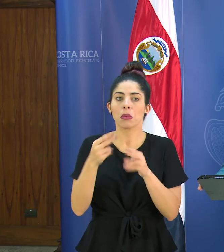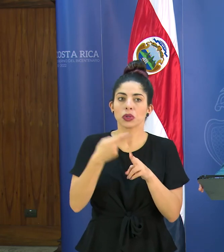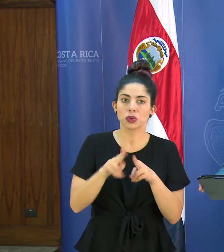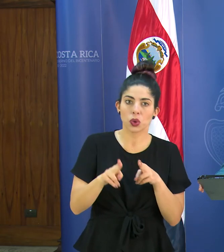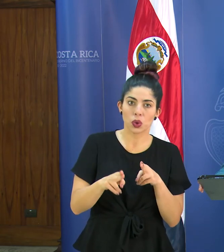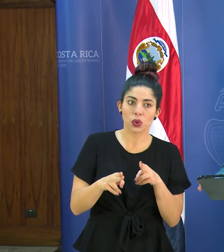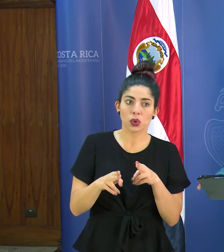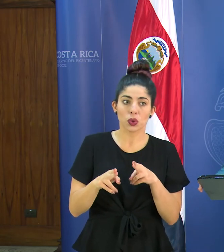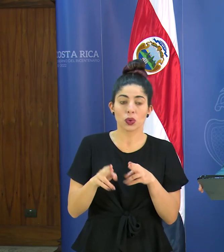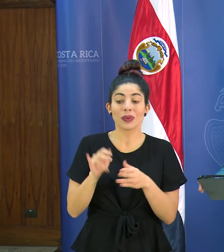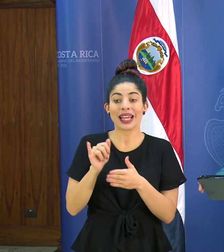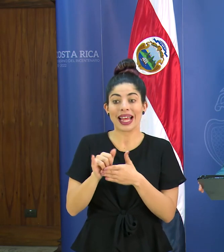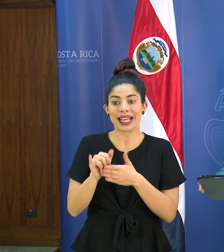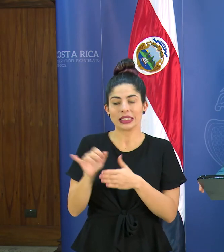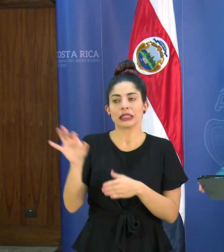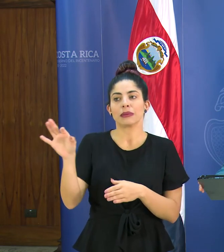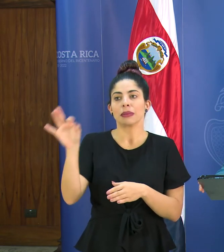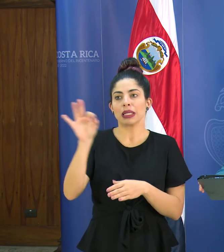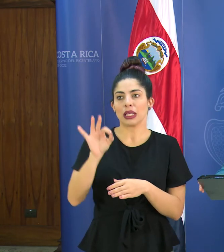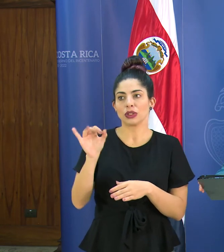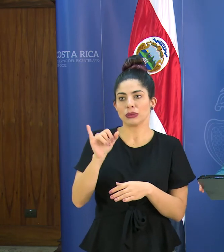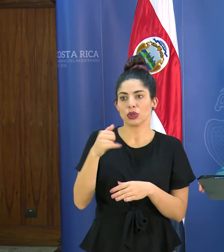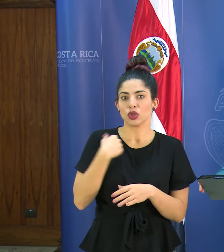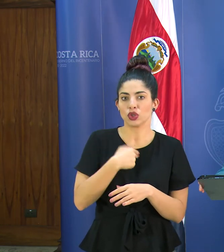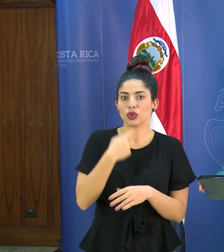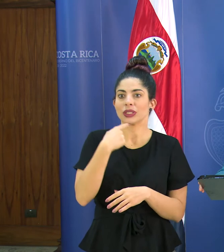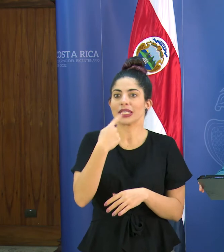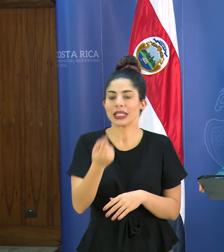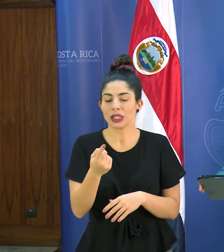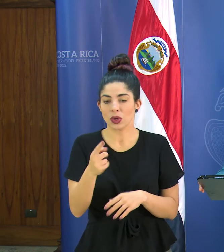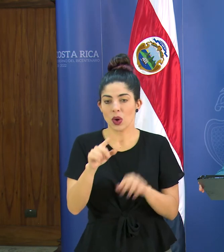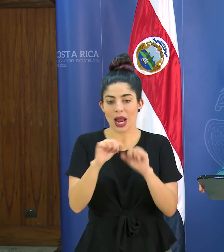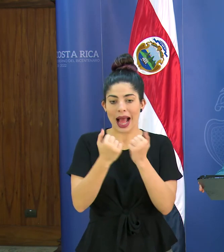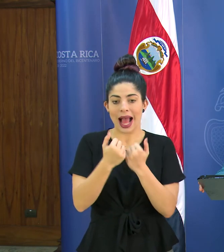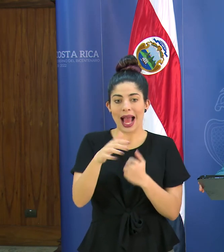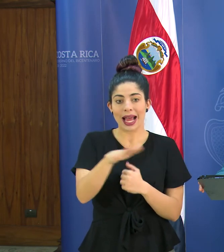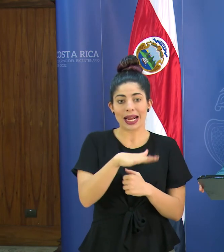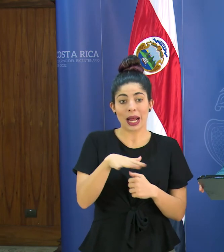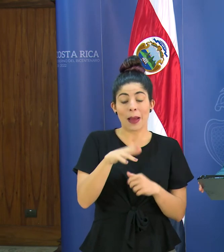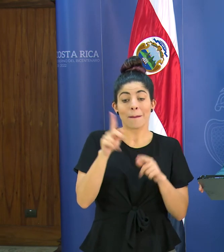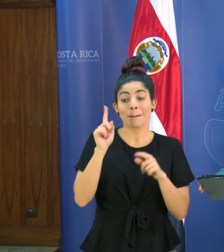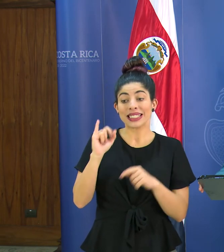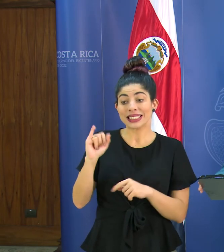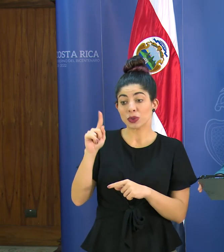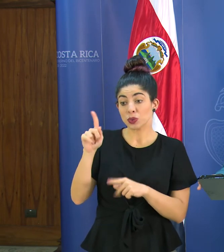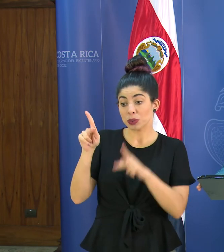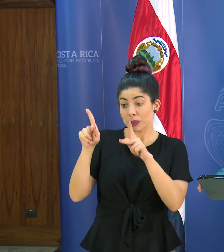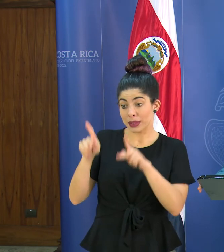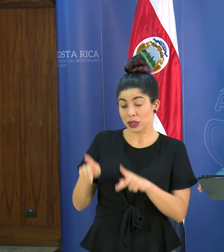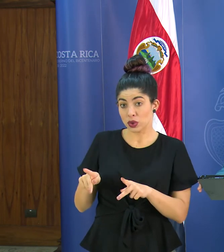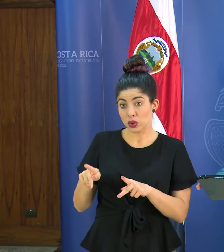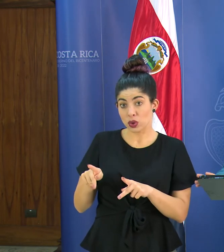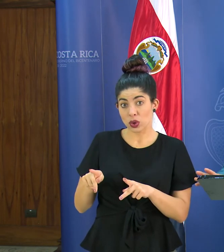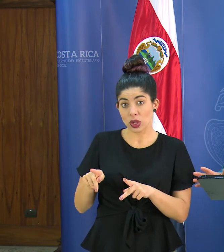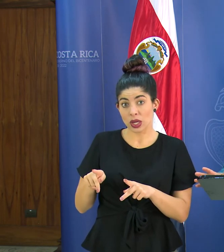y esa es la invitación que también estamos haciendo al sector de que la persona que